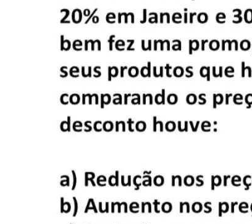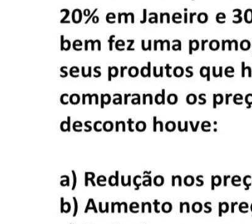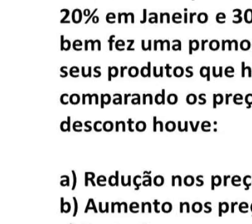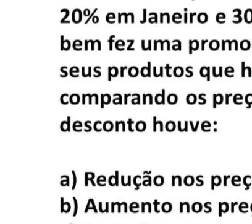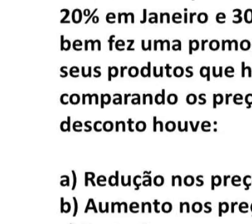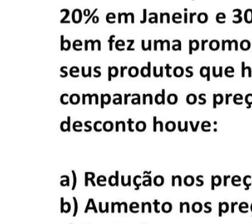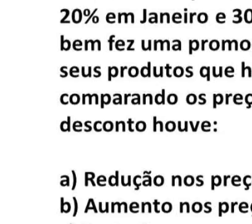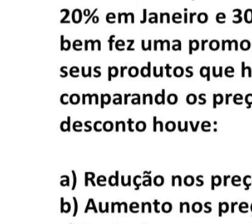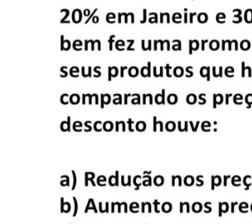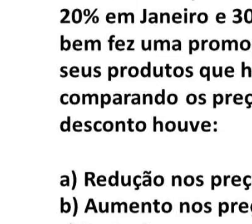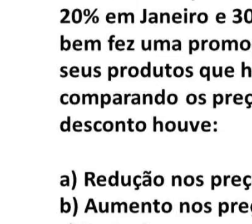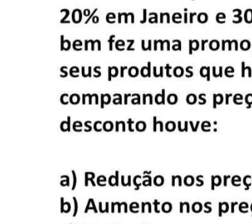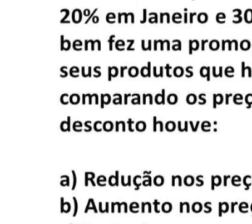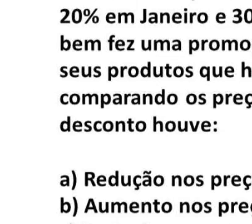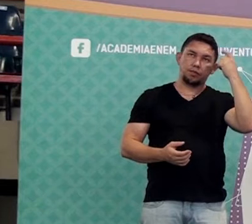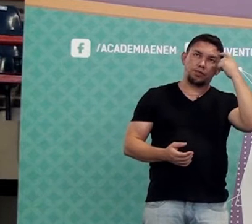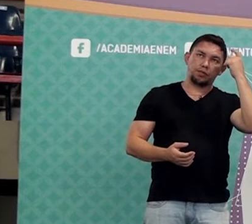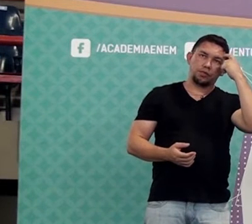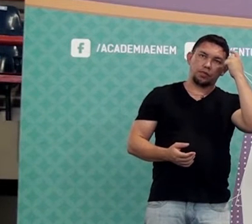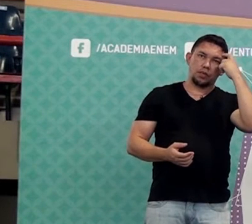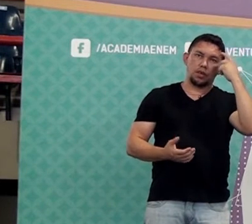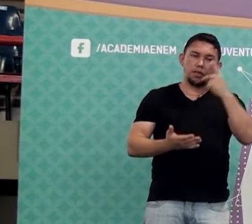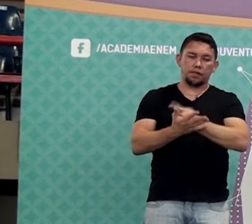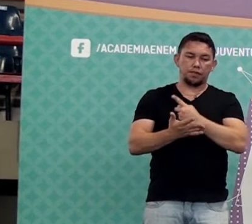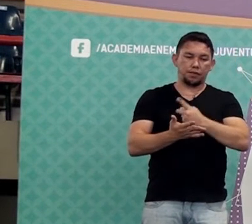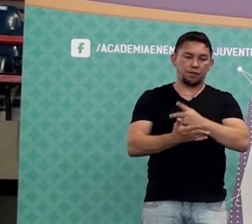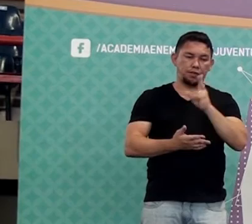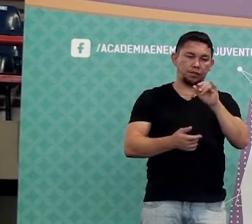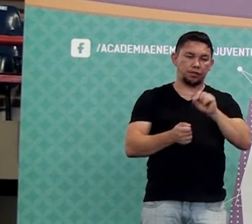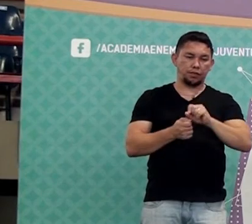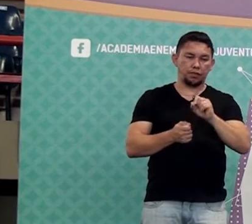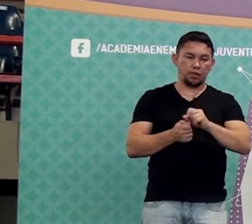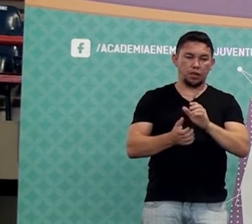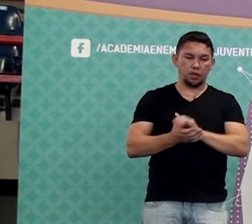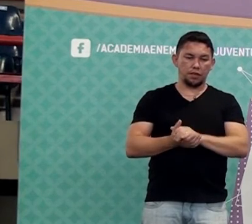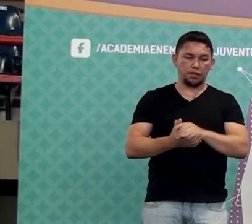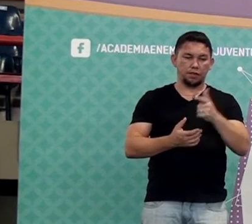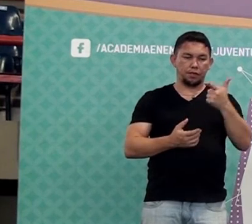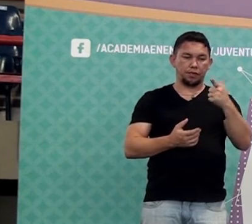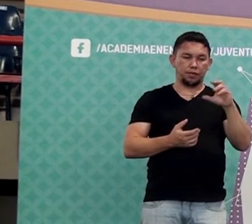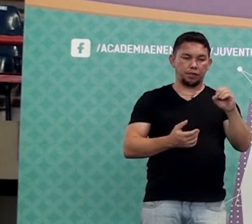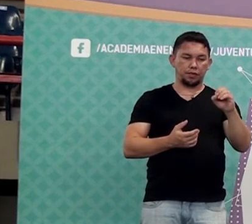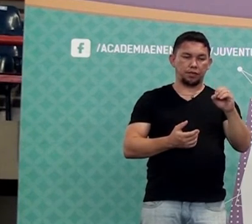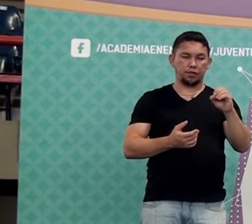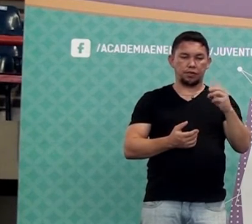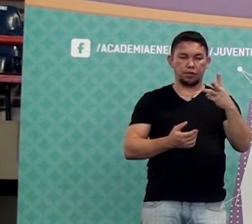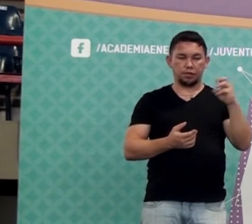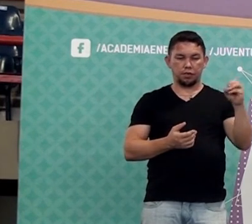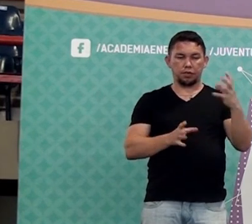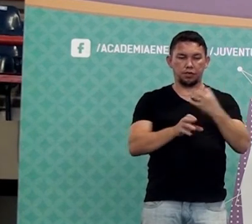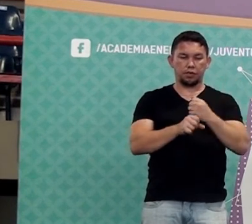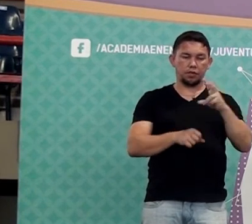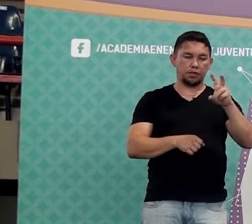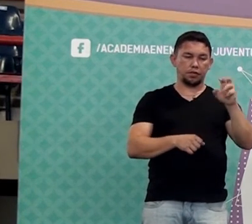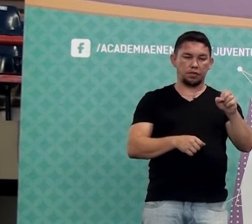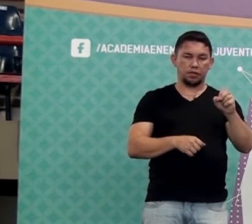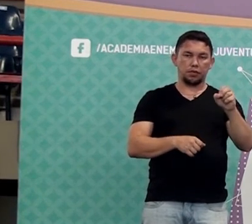Pessoal, se a gente não for não pensar bem, a gente ia fazer assim, ó. Professor, se aumentou 20%, depois 30%, aumentou 50%.